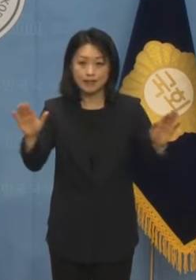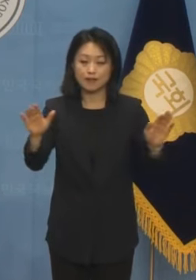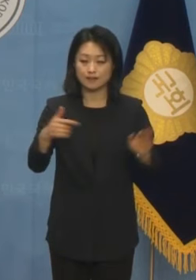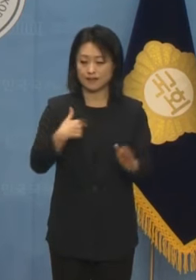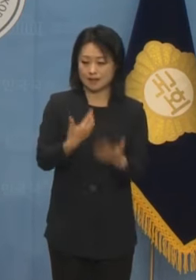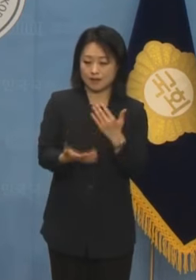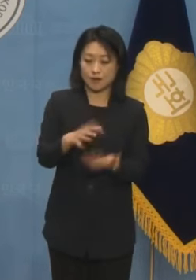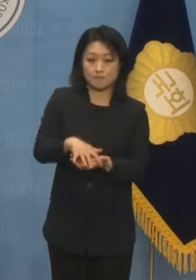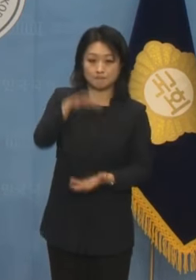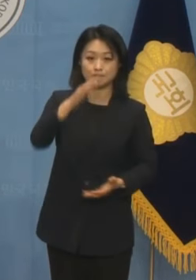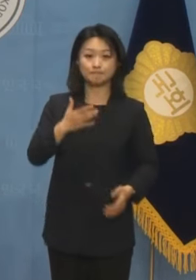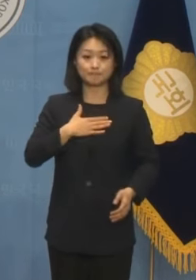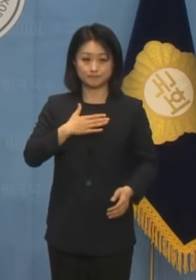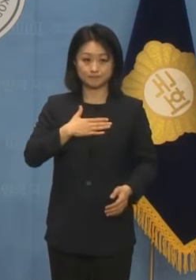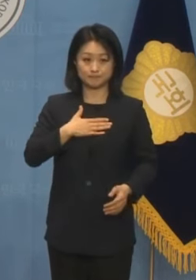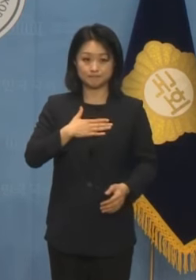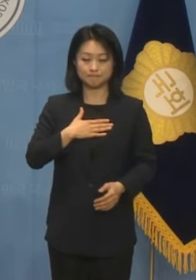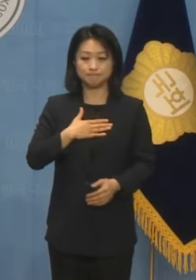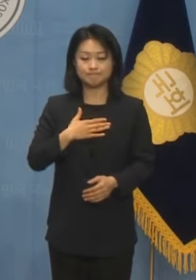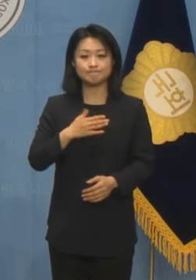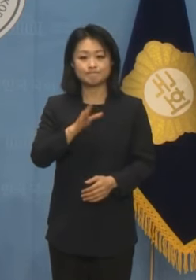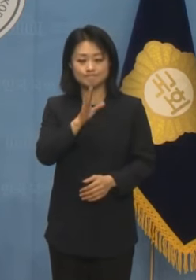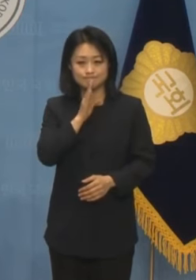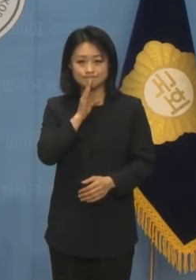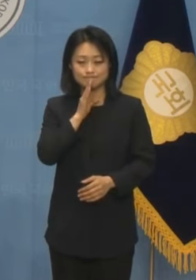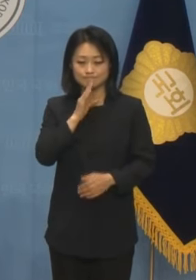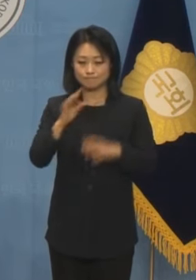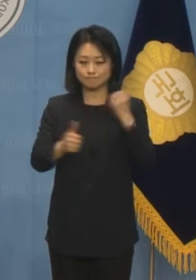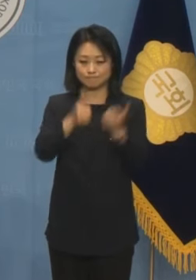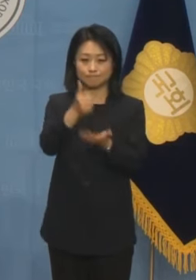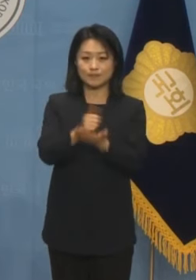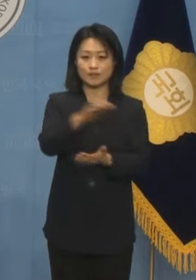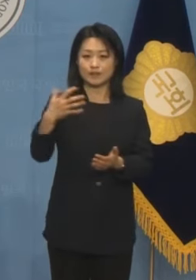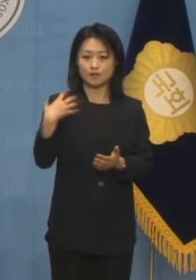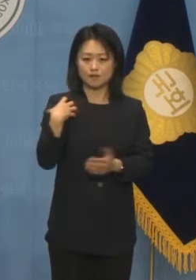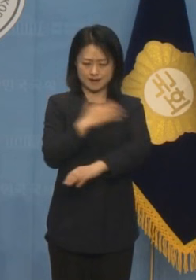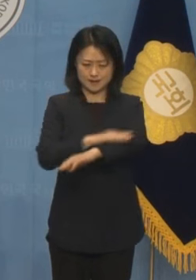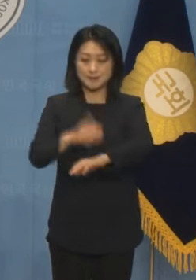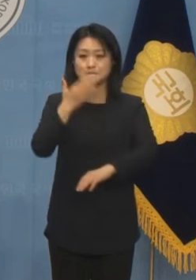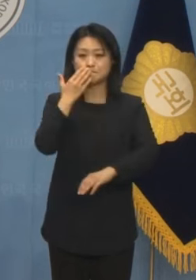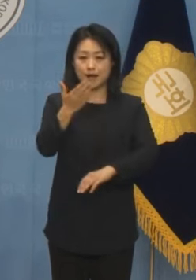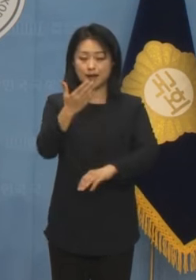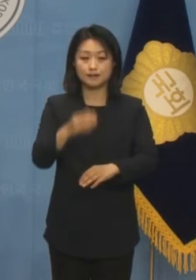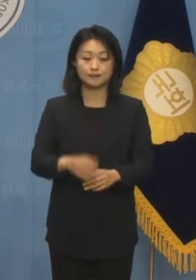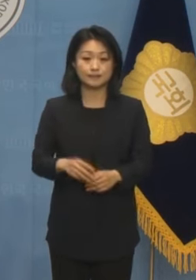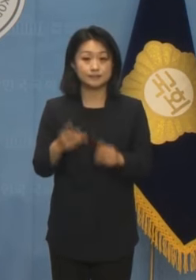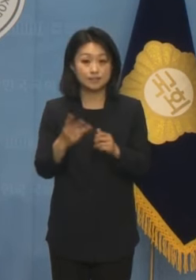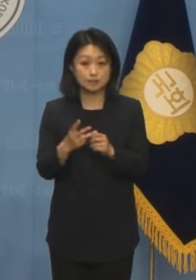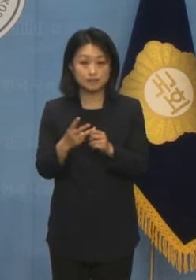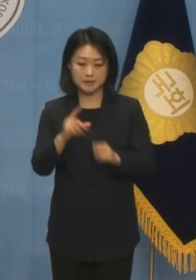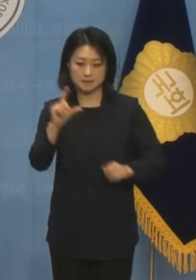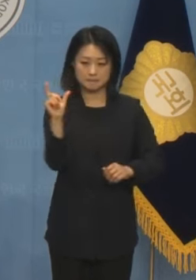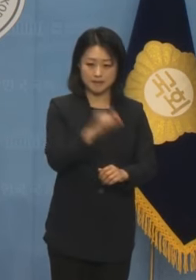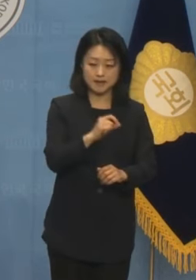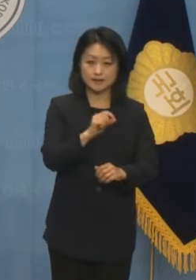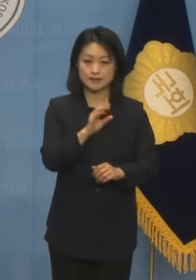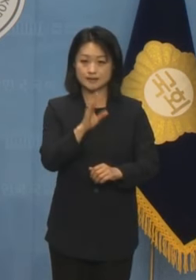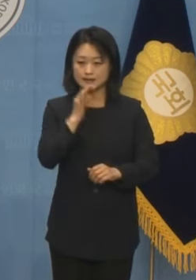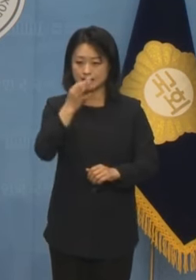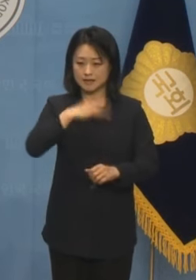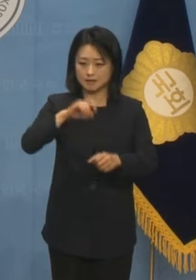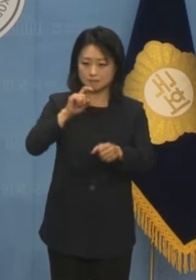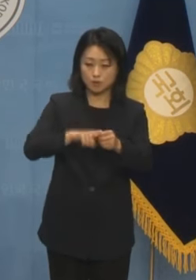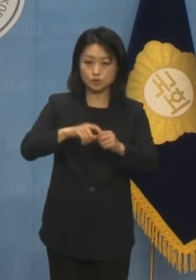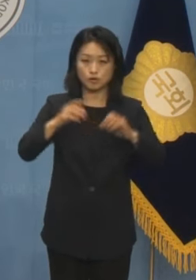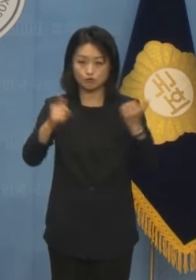역량을 갖춘 제가 적임자라고 감히 자부합니다. 셋째, 속도감 있고 효능감 있는 국회